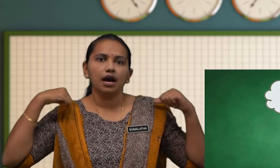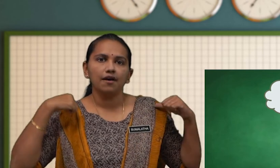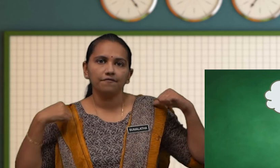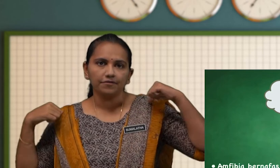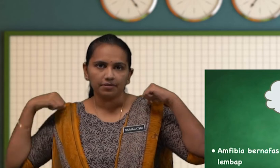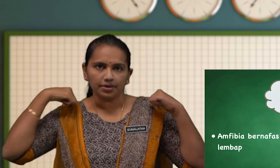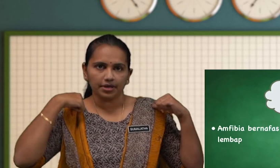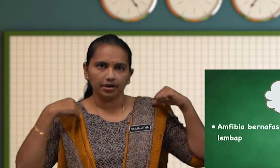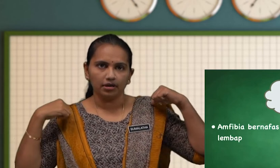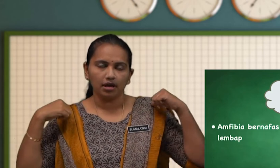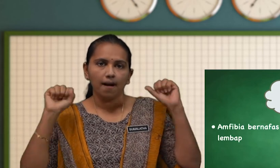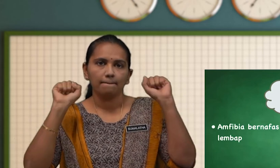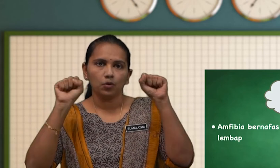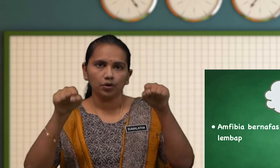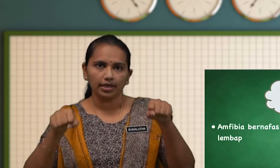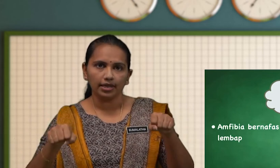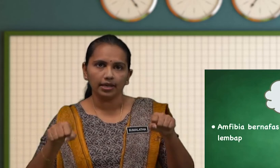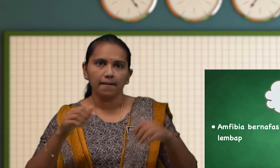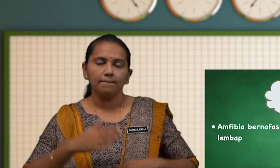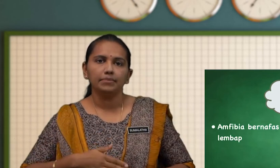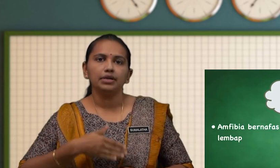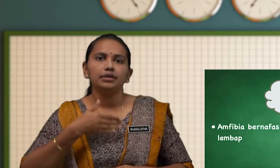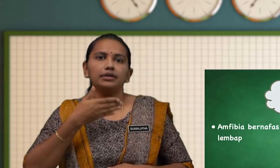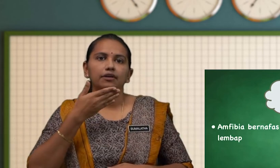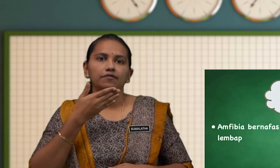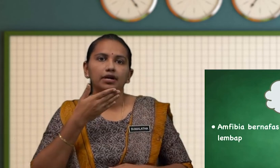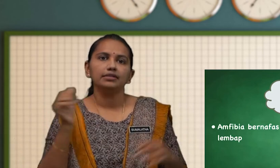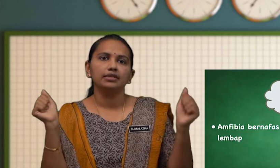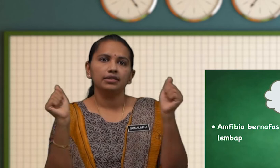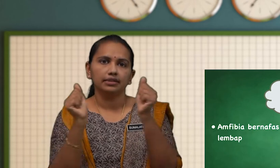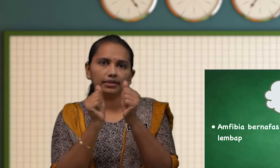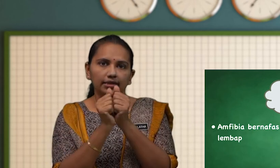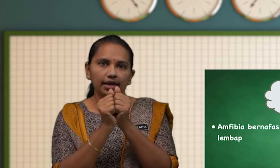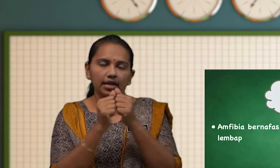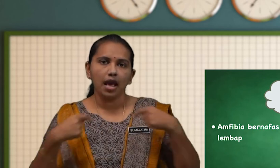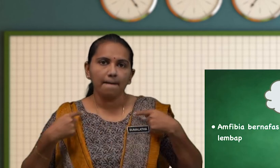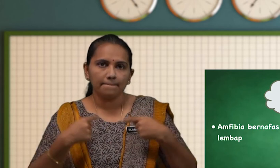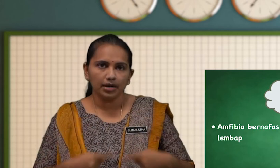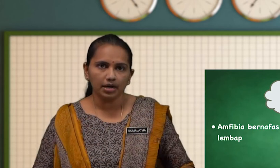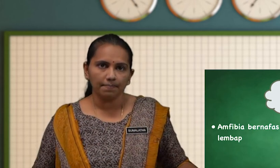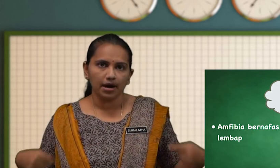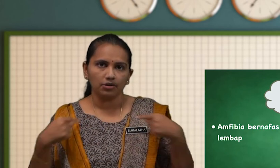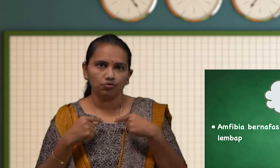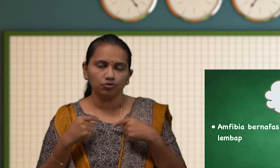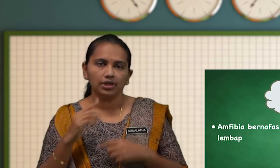Amphibia Boleh Bernafas Dengan Perparu